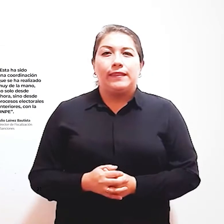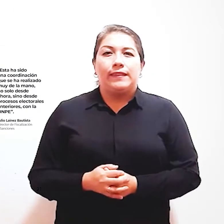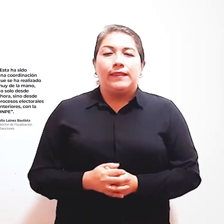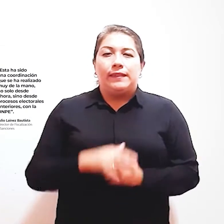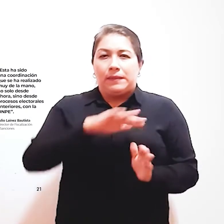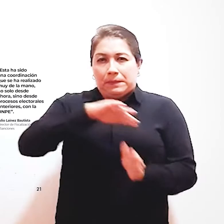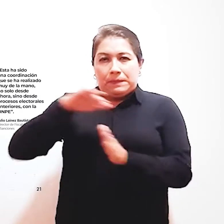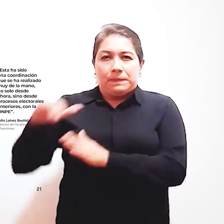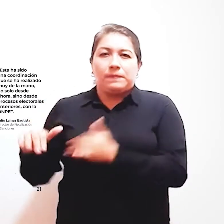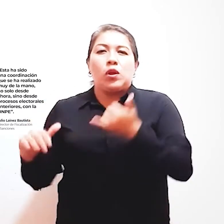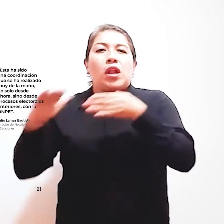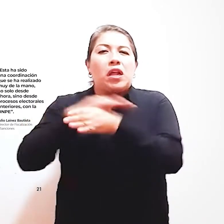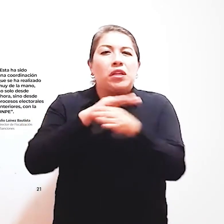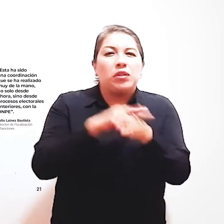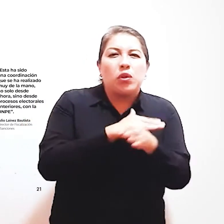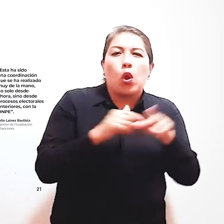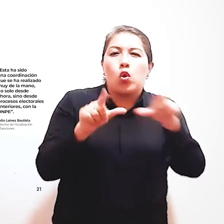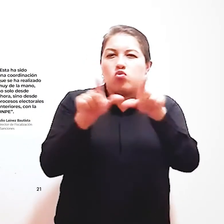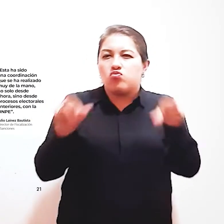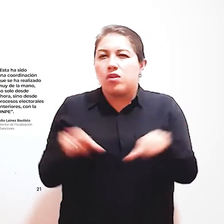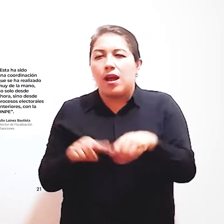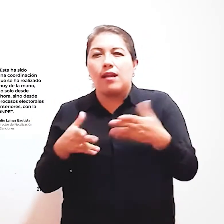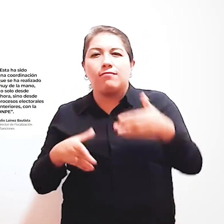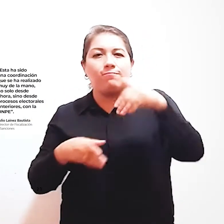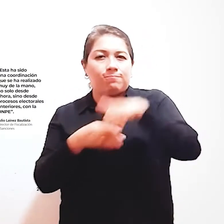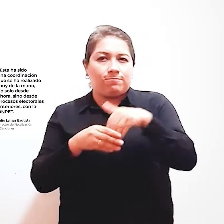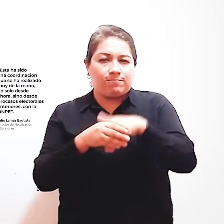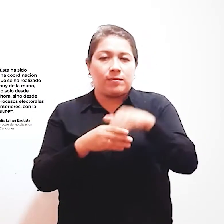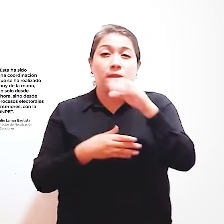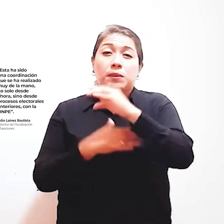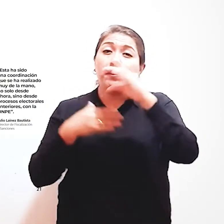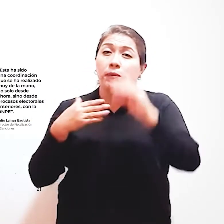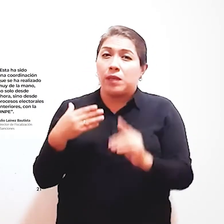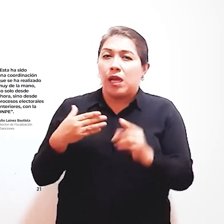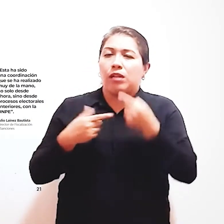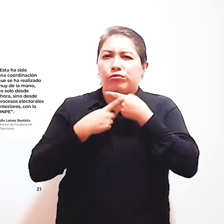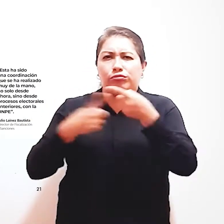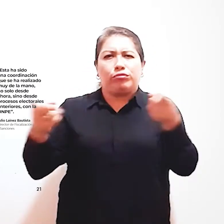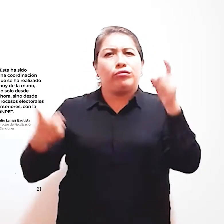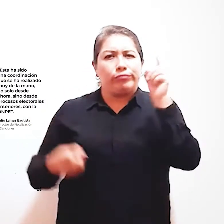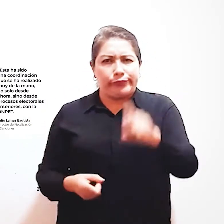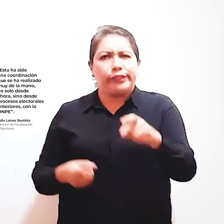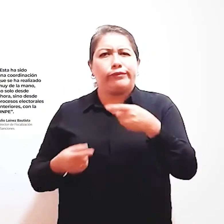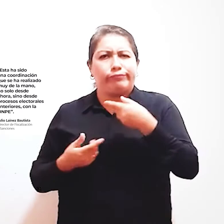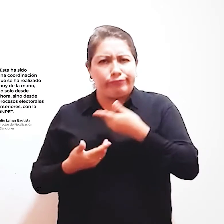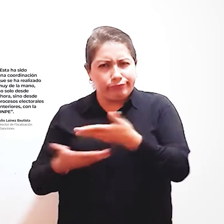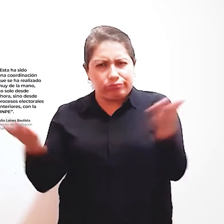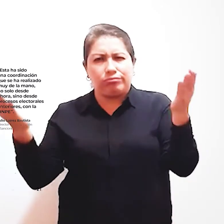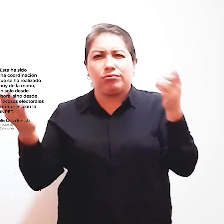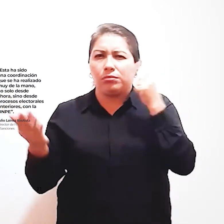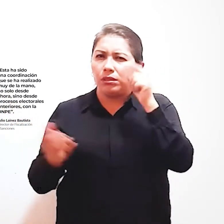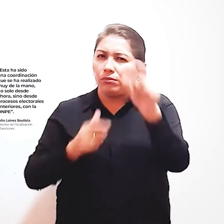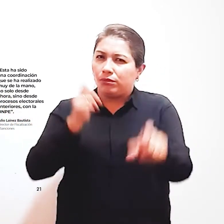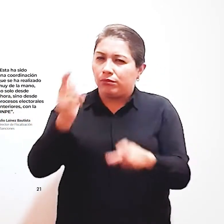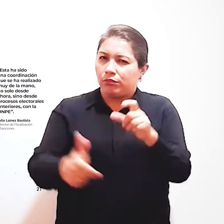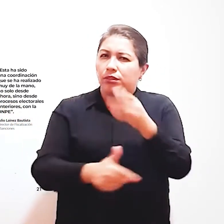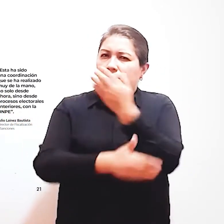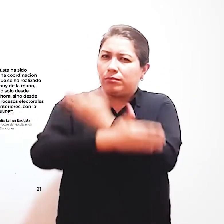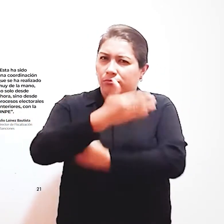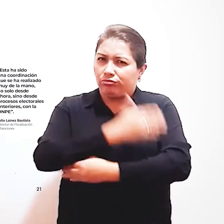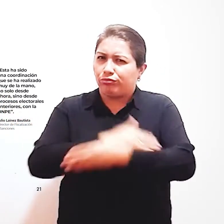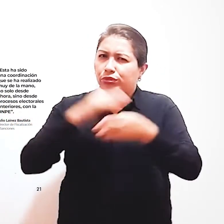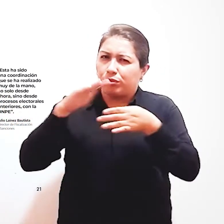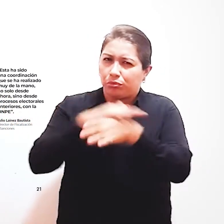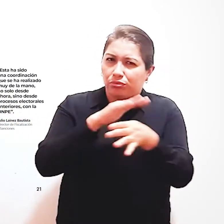Accesibilidad En centros de votación Conadis verificó Que centros de votación Cuenten con facilidades Para personas Con